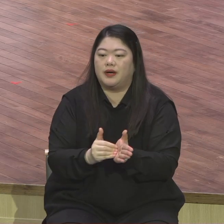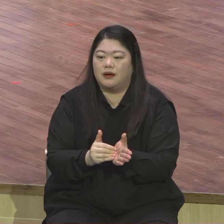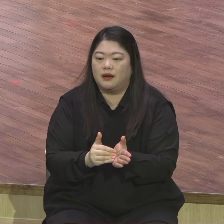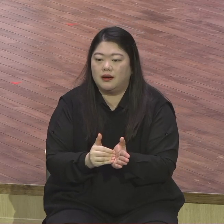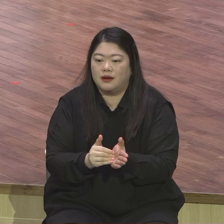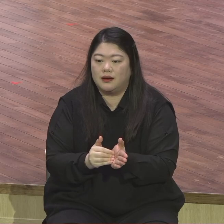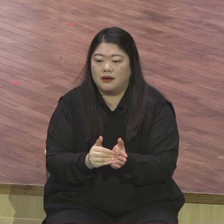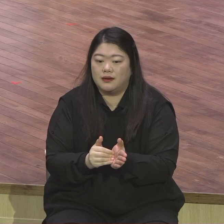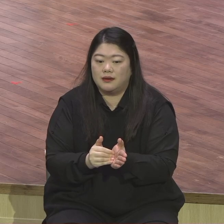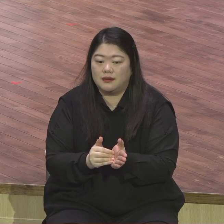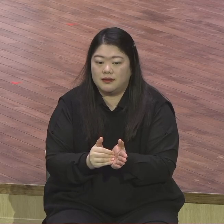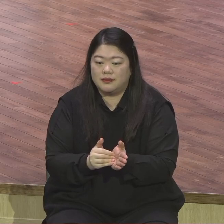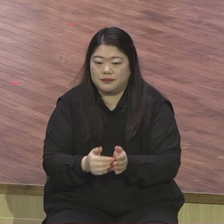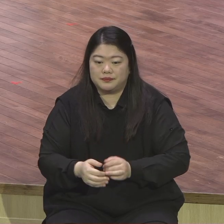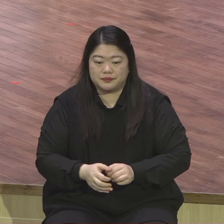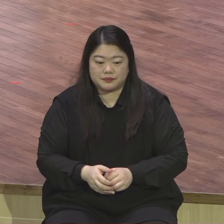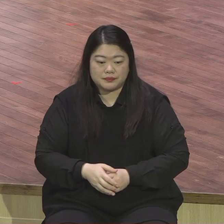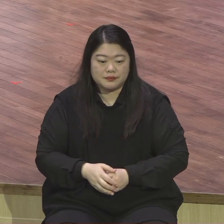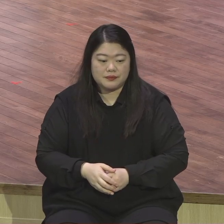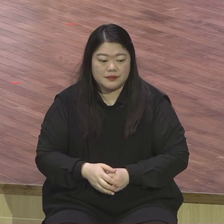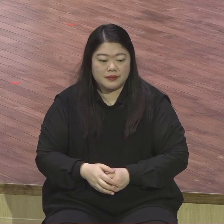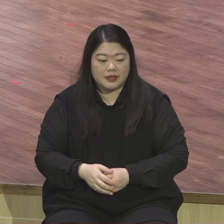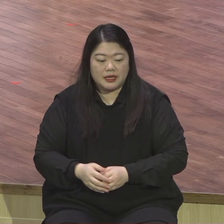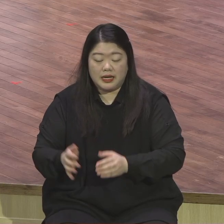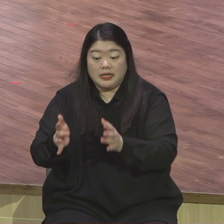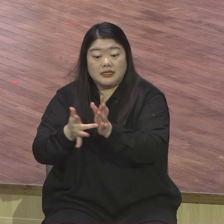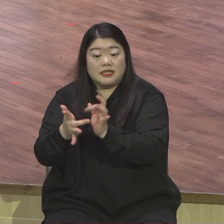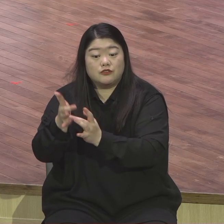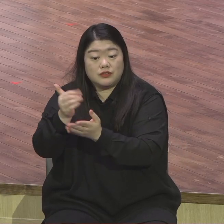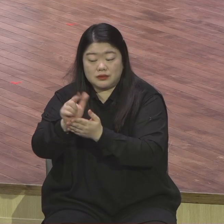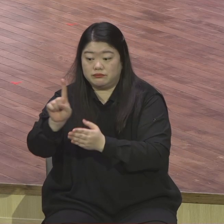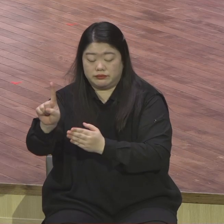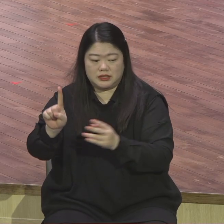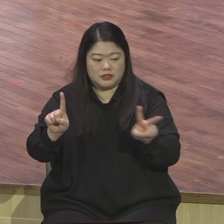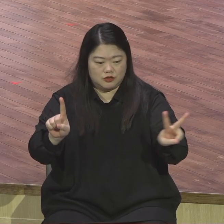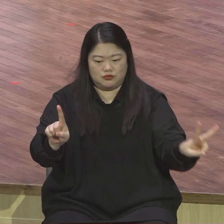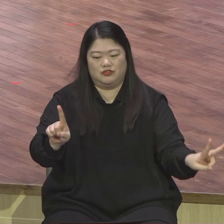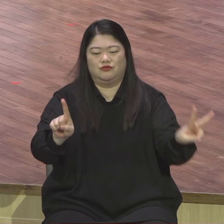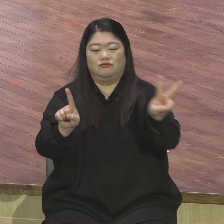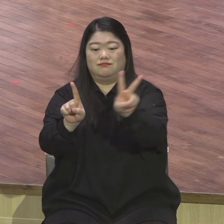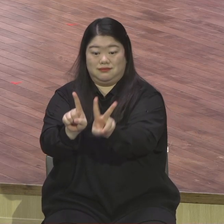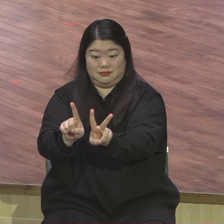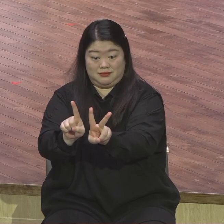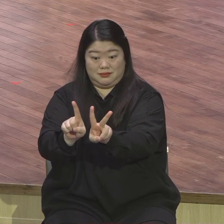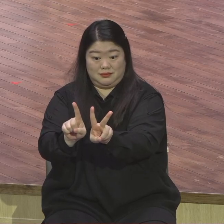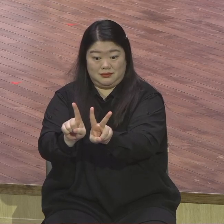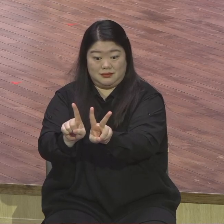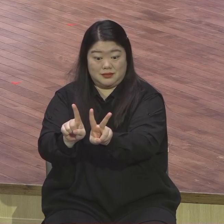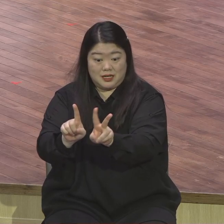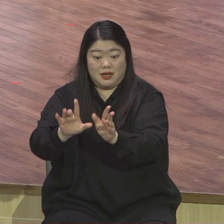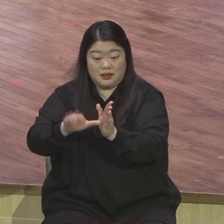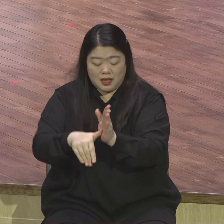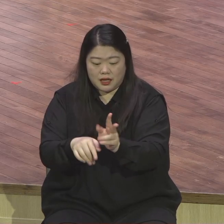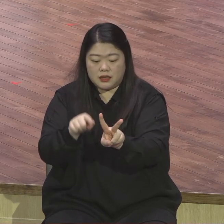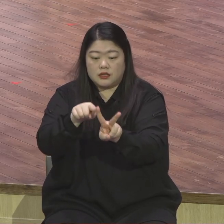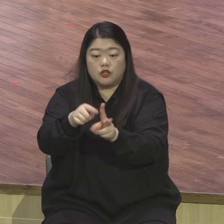예수님이 그들과 대화하셨다는 것은 바로 예수님께서 율법과 선지자들이 증거하던 그